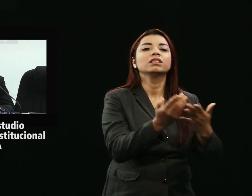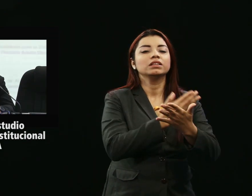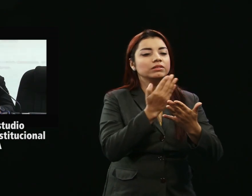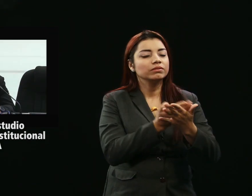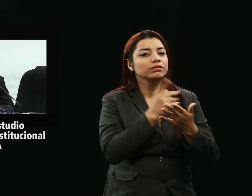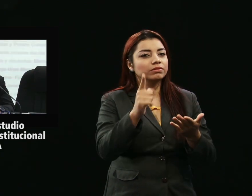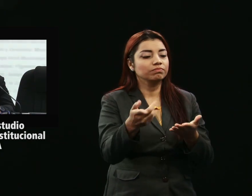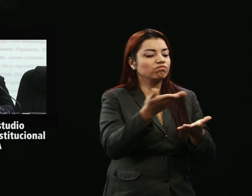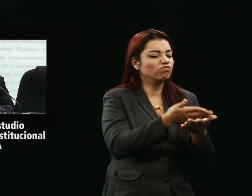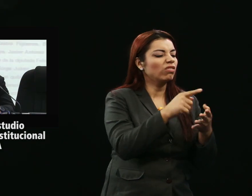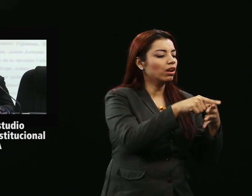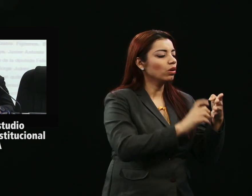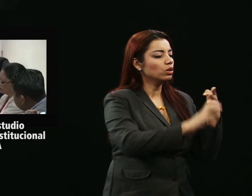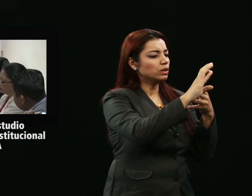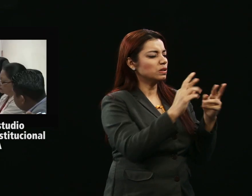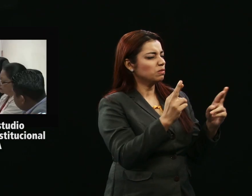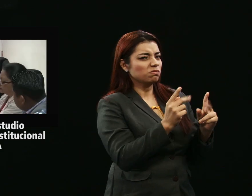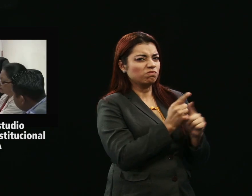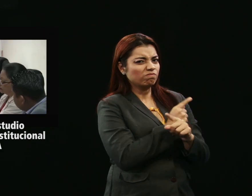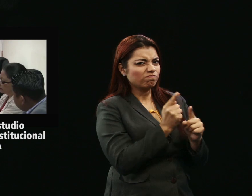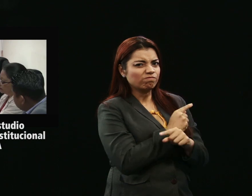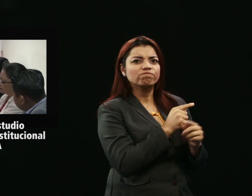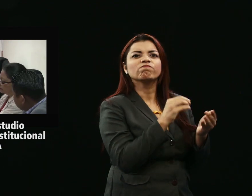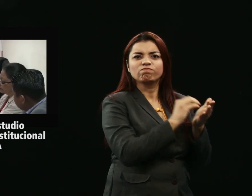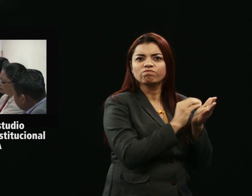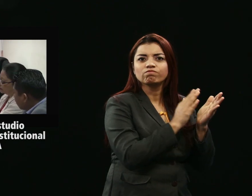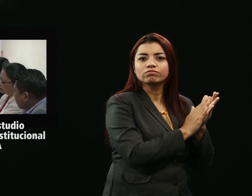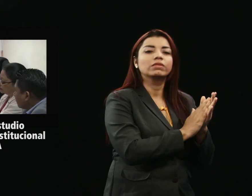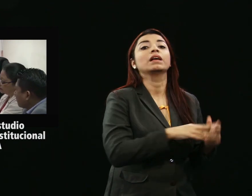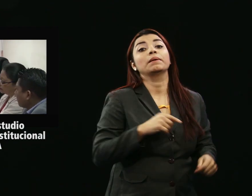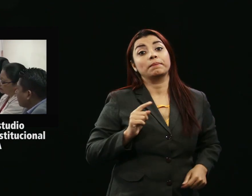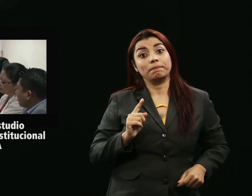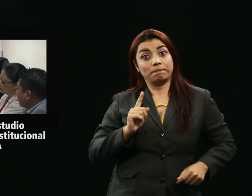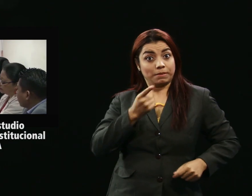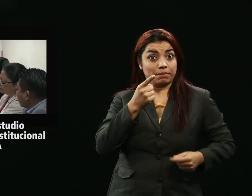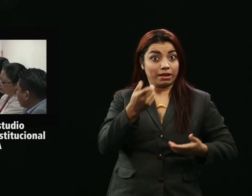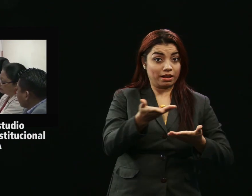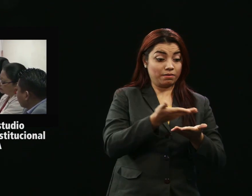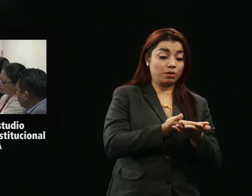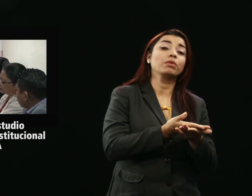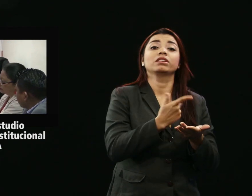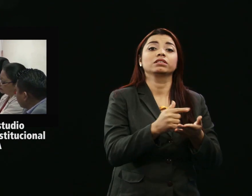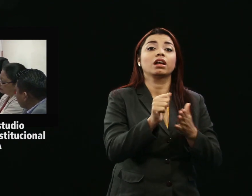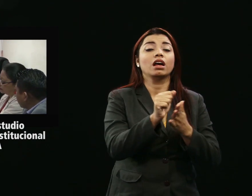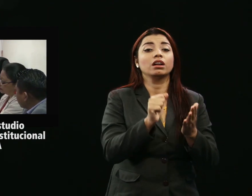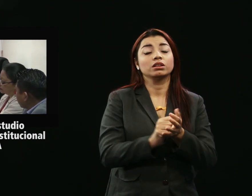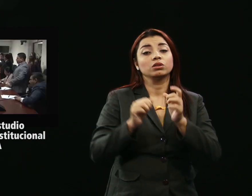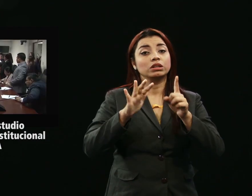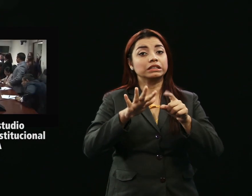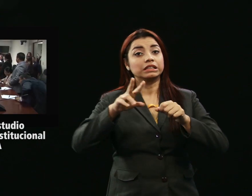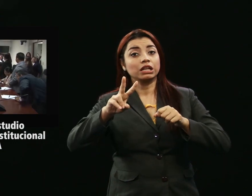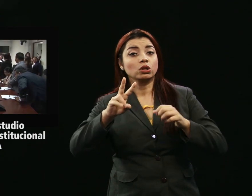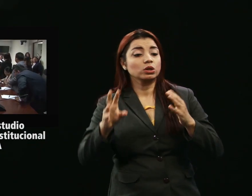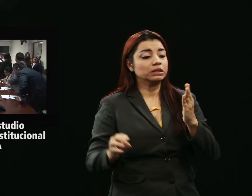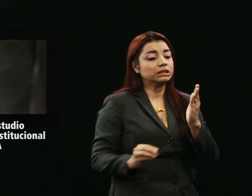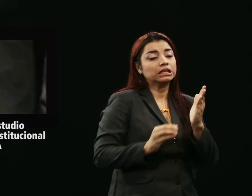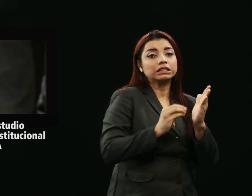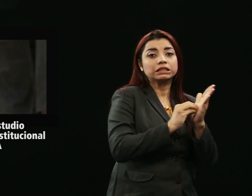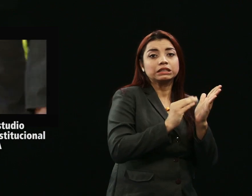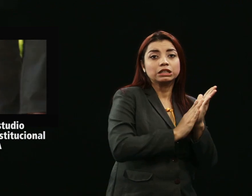Constitución. En la primera, se propone agregar un inciso tercero al artículo 62 para que se reconozca la lengua de